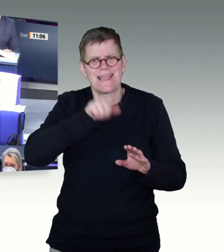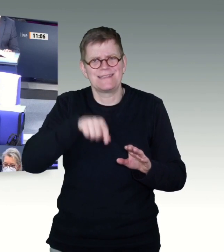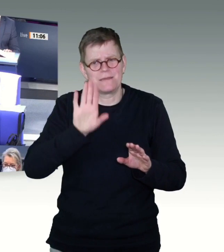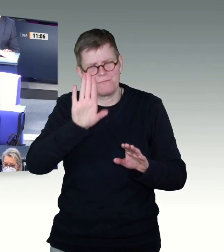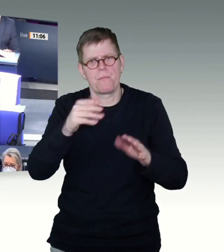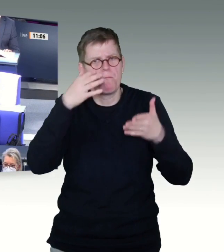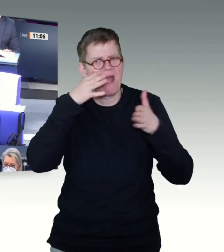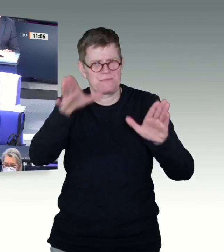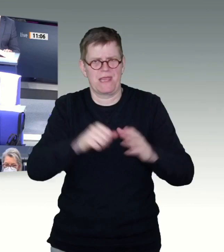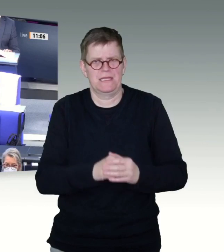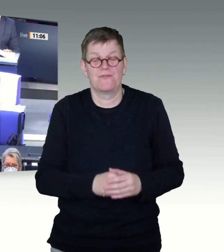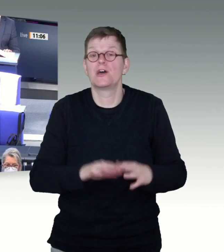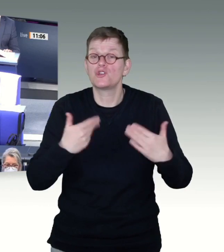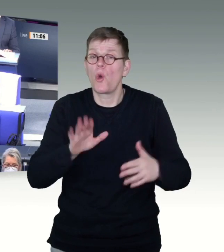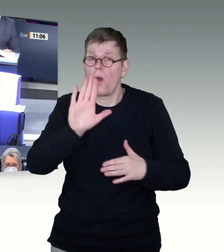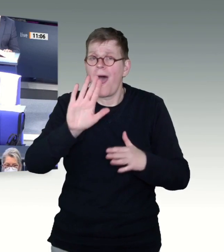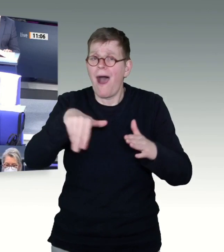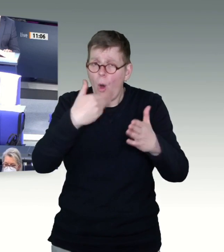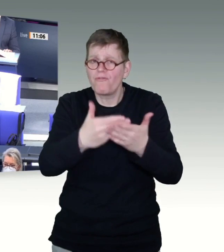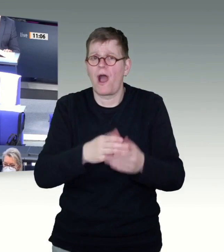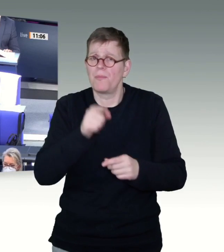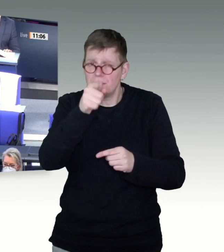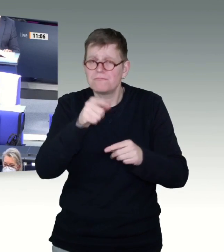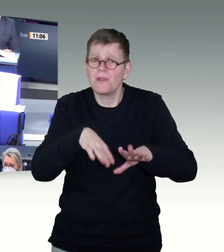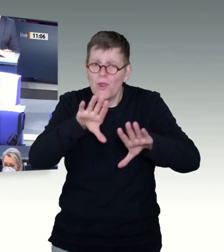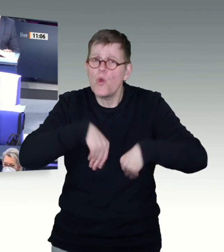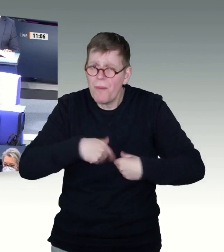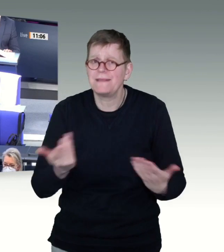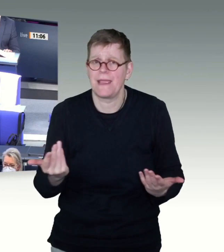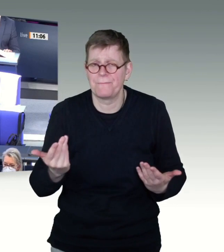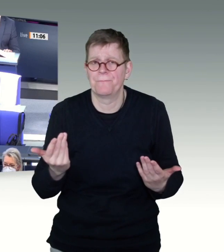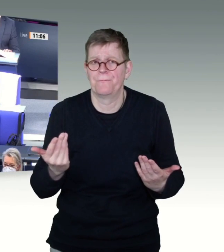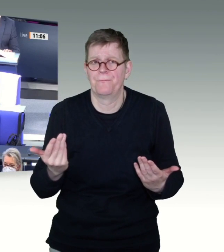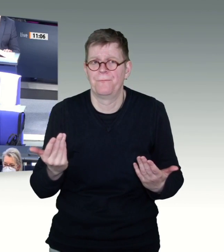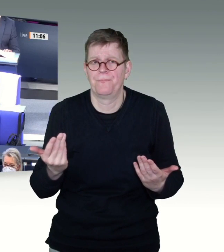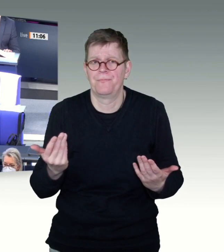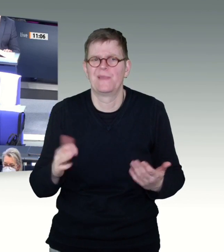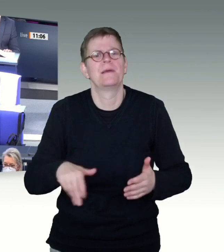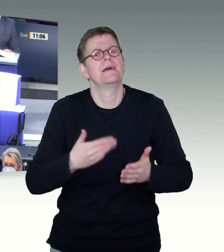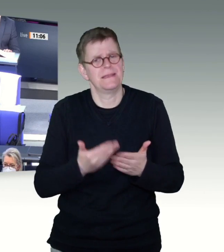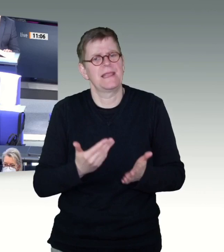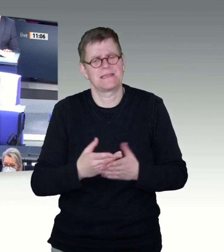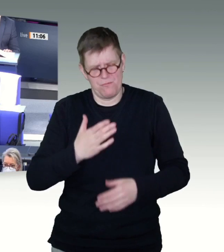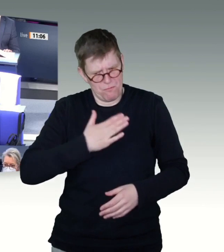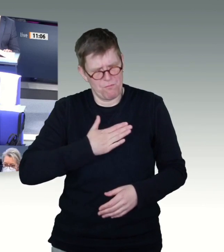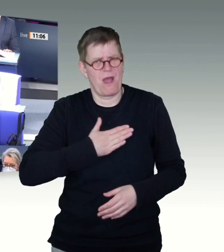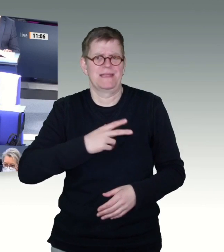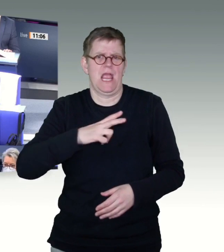erhalten haben, hier aus den Reihen des Parlaments. Von daher würde ich erwarten, sagen Sie uns,